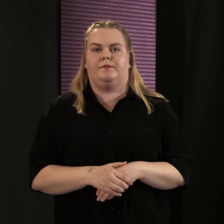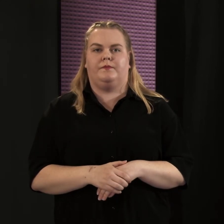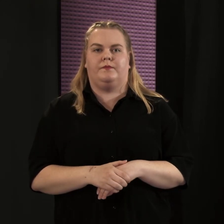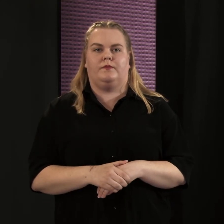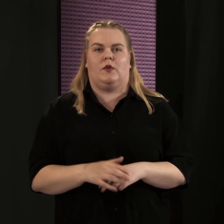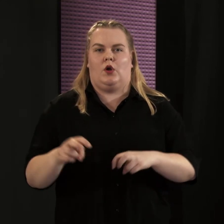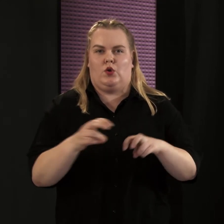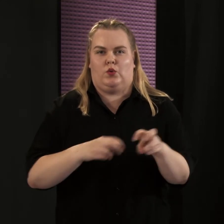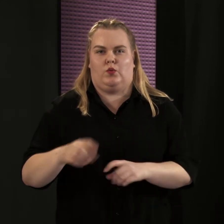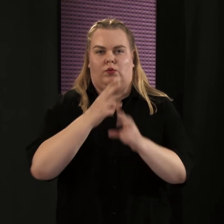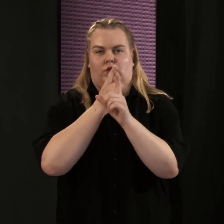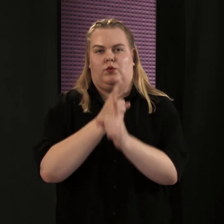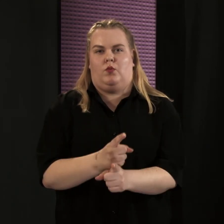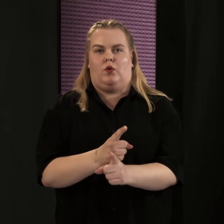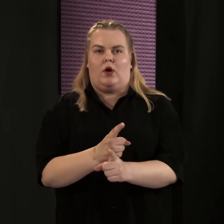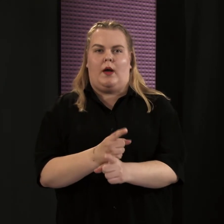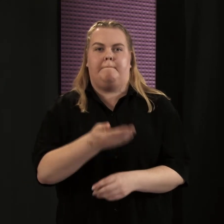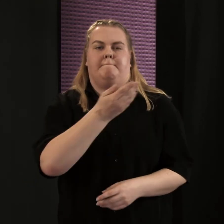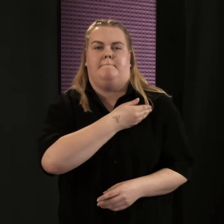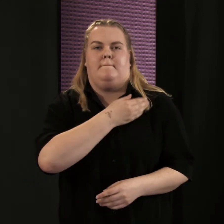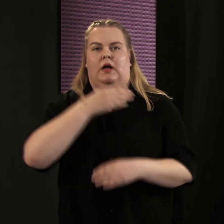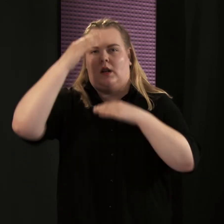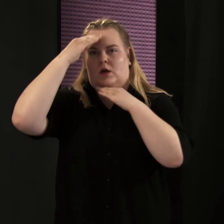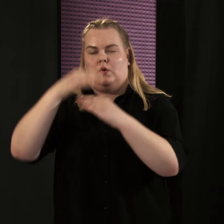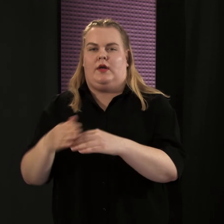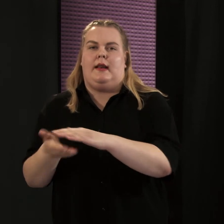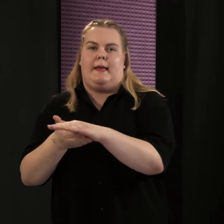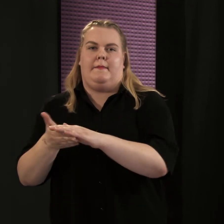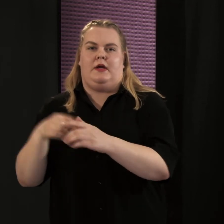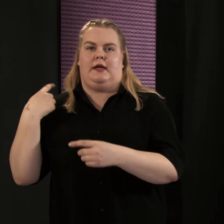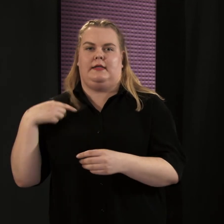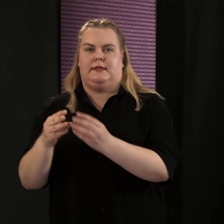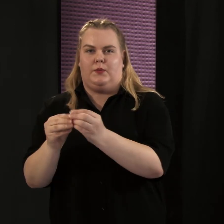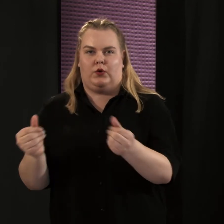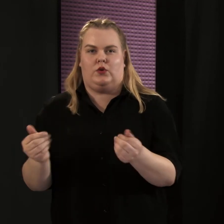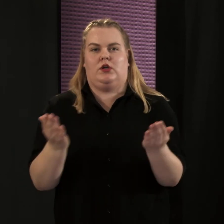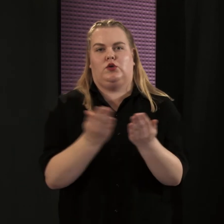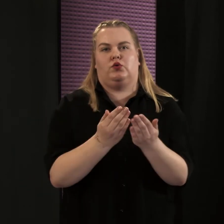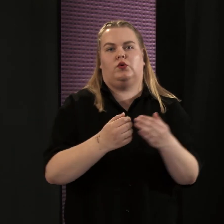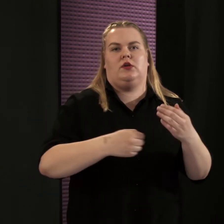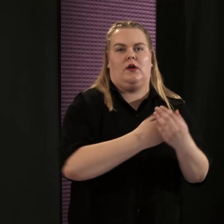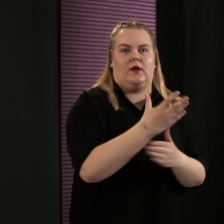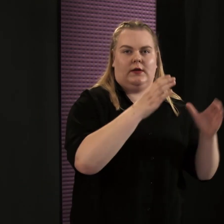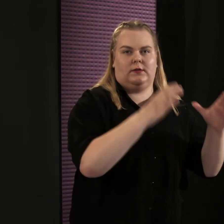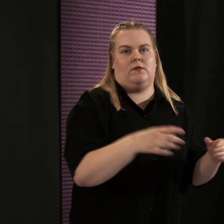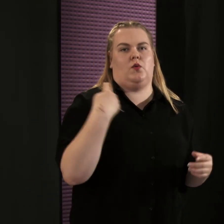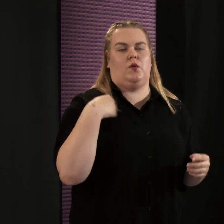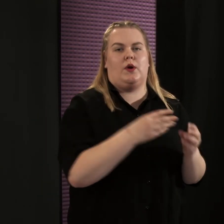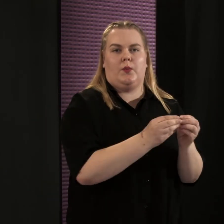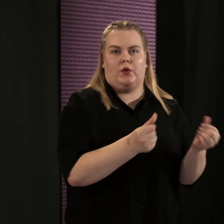Tutkimuksen mukaan paljon eläinperäistä proteiiniä suhteessa kasvikunnan proteiiniin syövillä henkilöillä